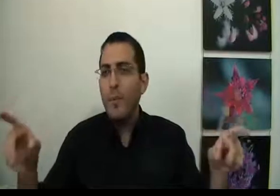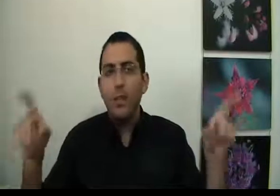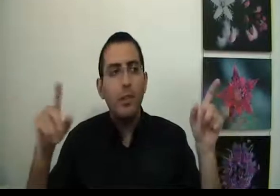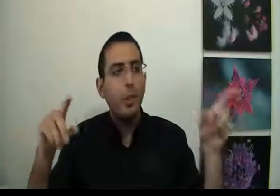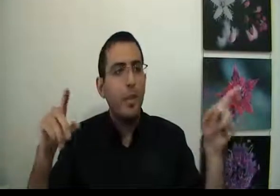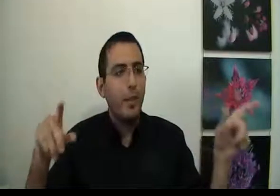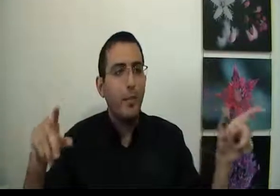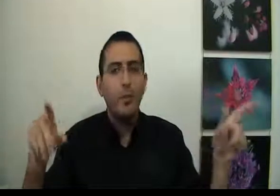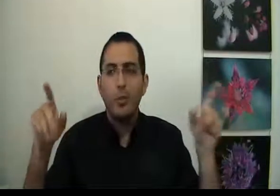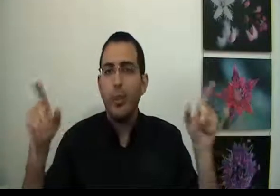יום נעים תודה